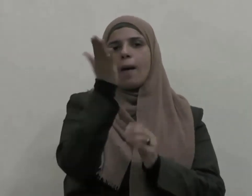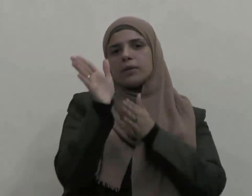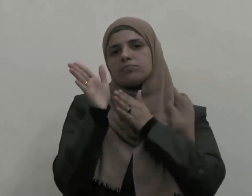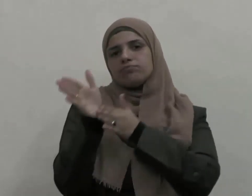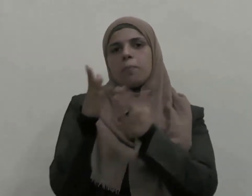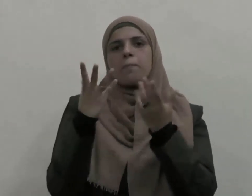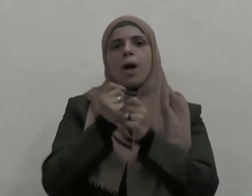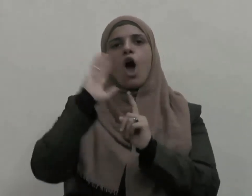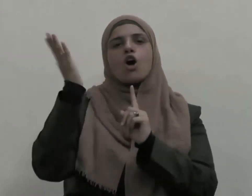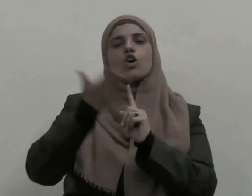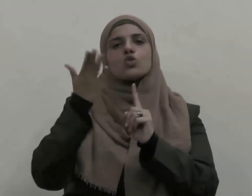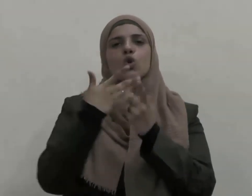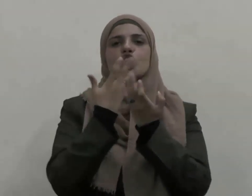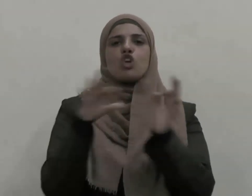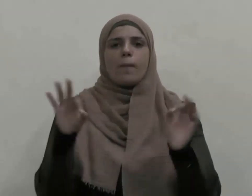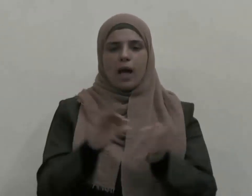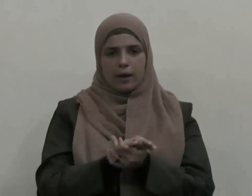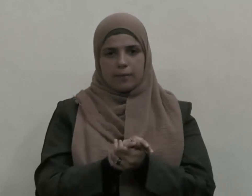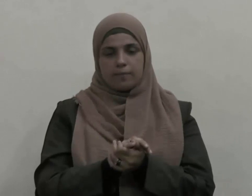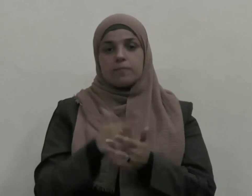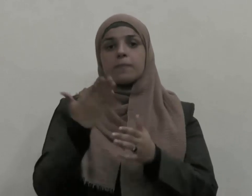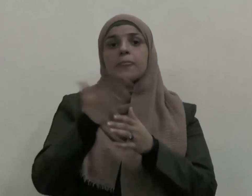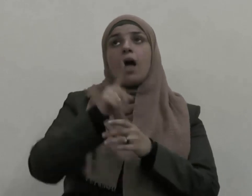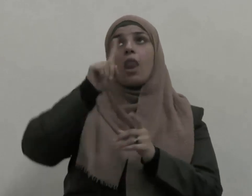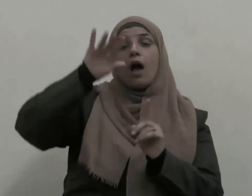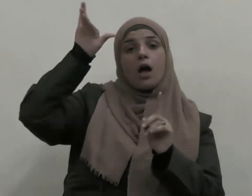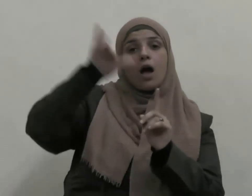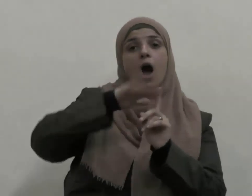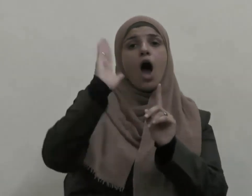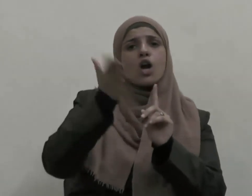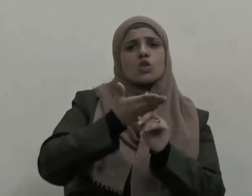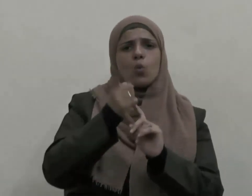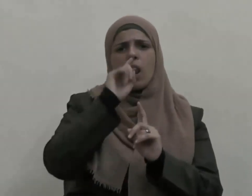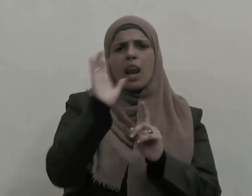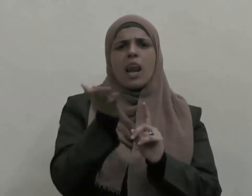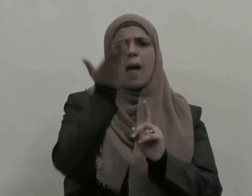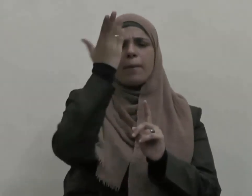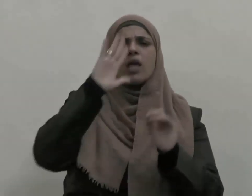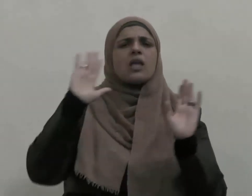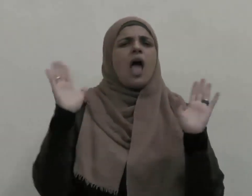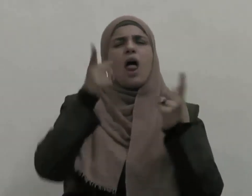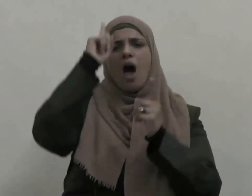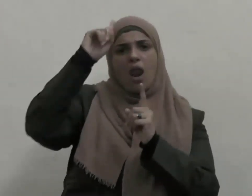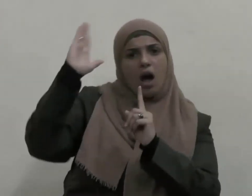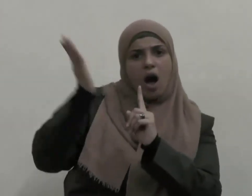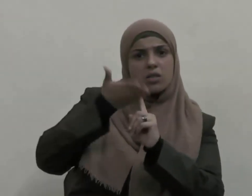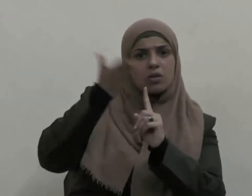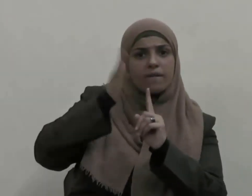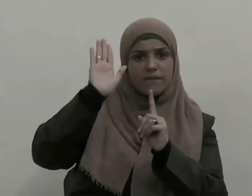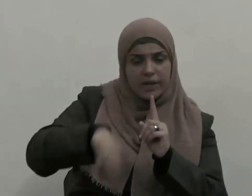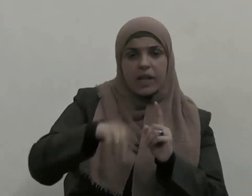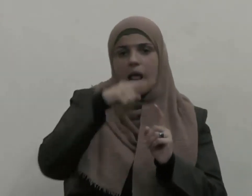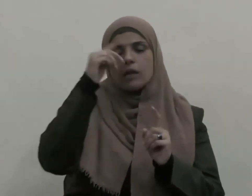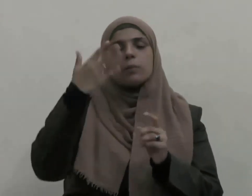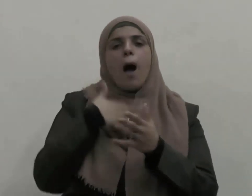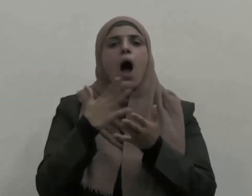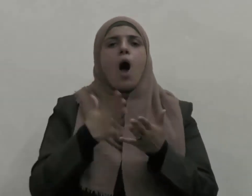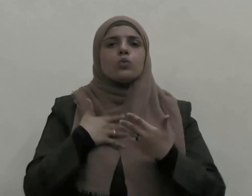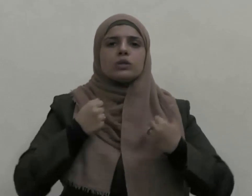فما أرسل الله عز وجل نبيا ولا رسولا إلا لإسعاد قومه وتحقيق